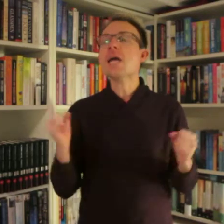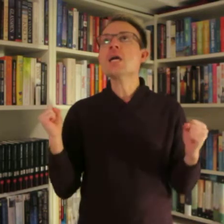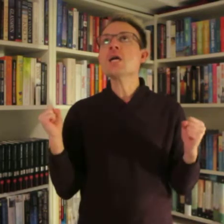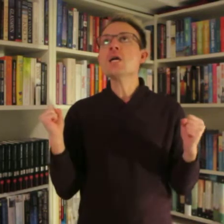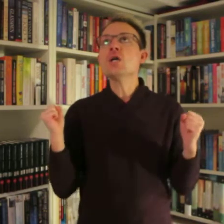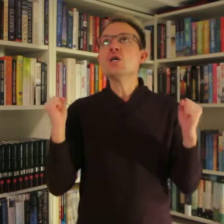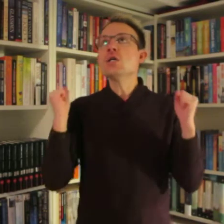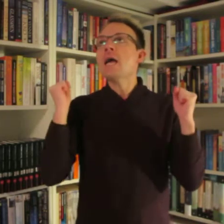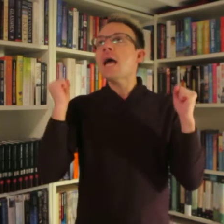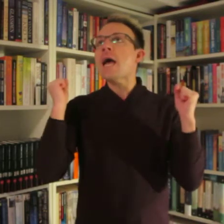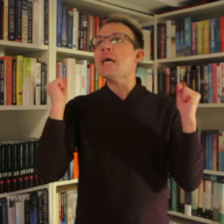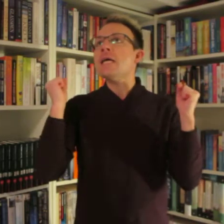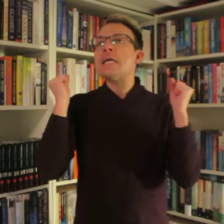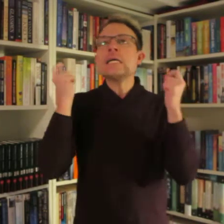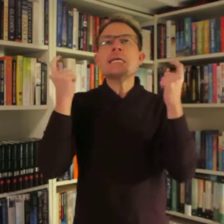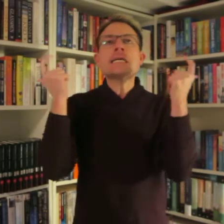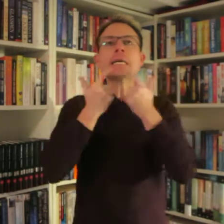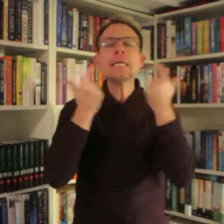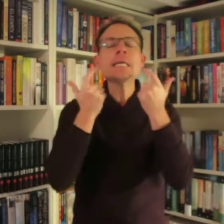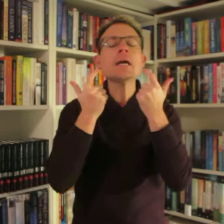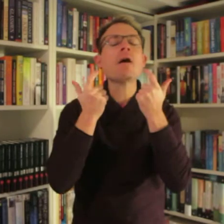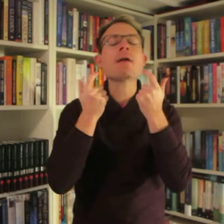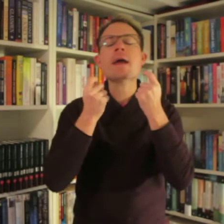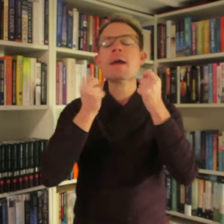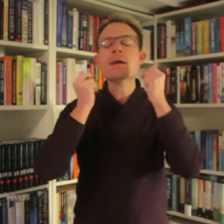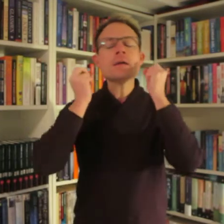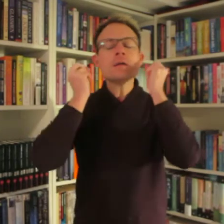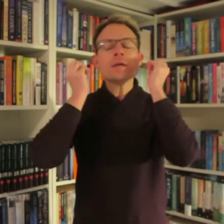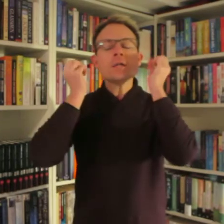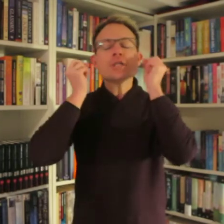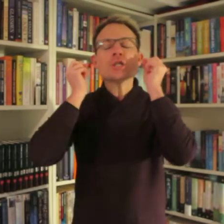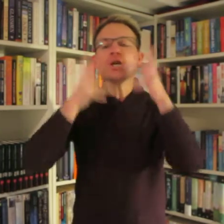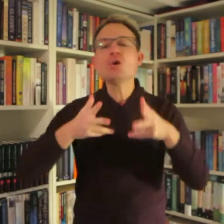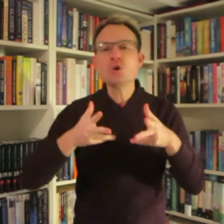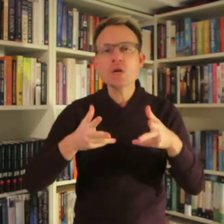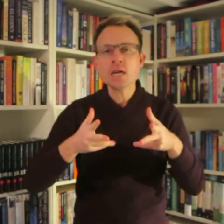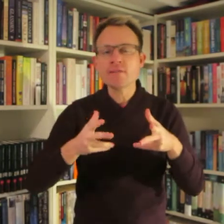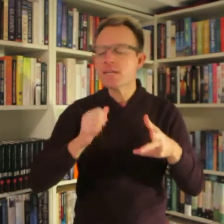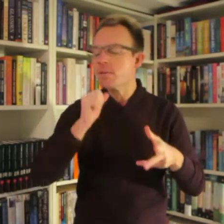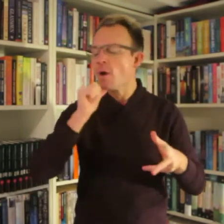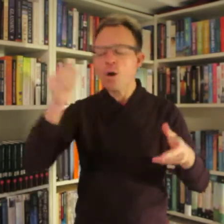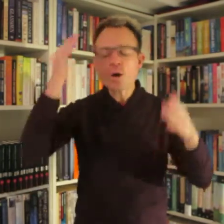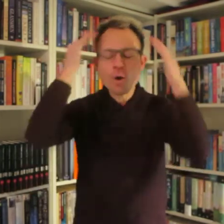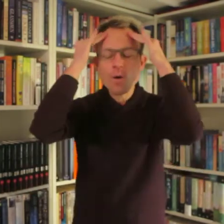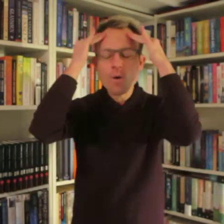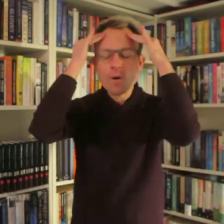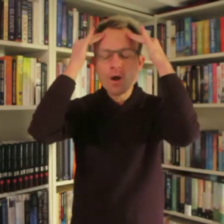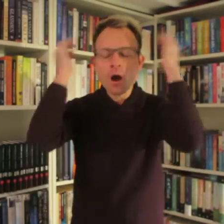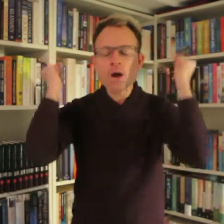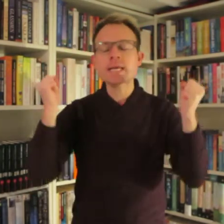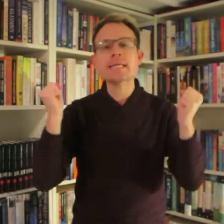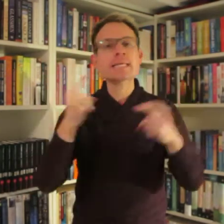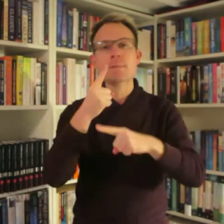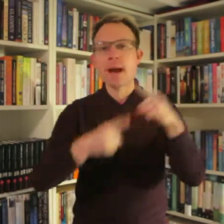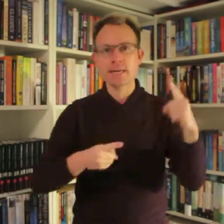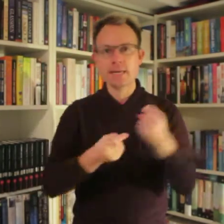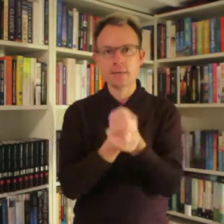havde grine, jeg havde tude, jeg fik simpelthen ondt i hovedet, og sagde, det kan bare deles med